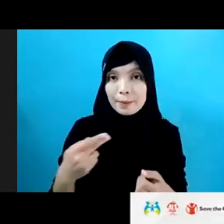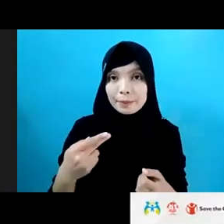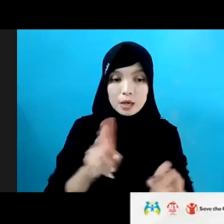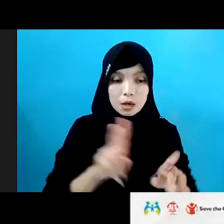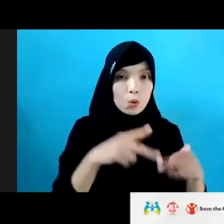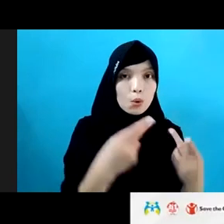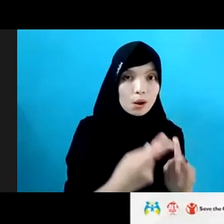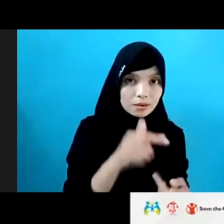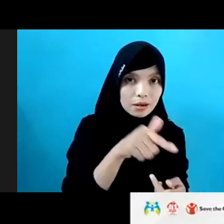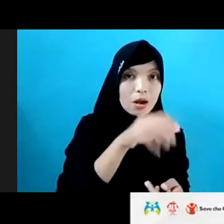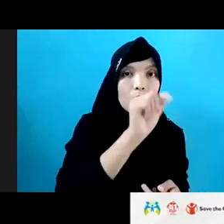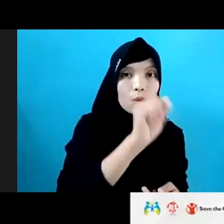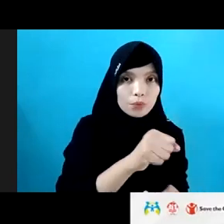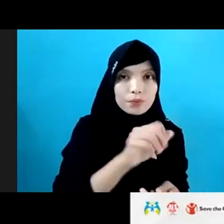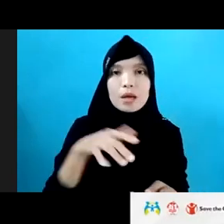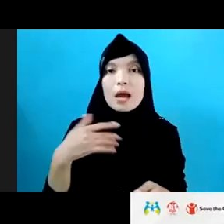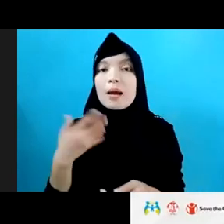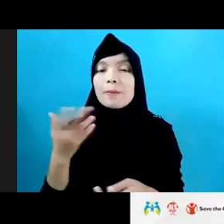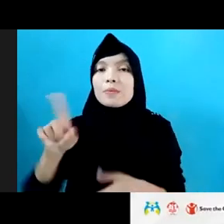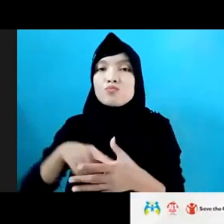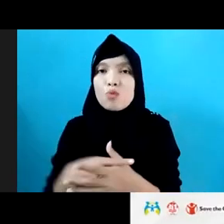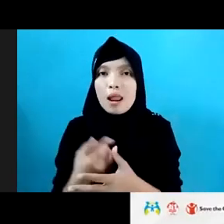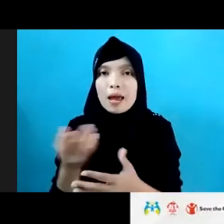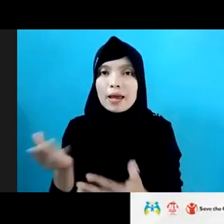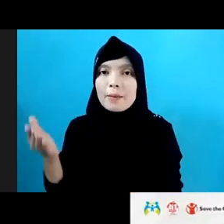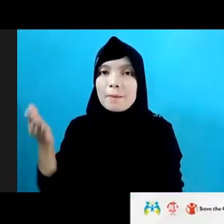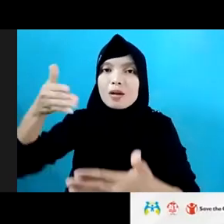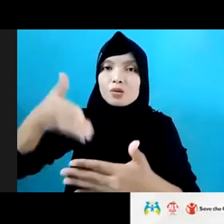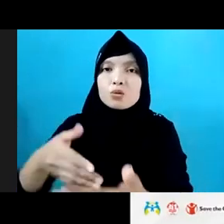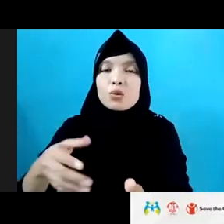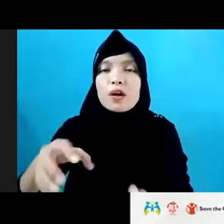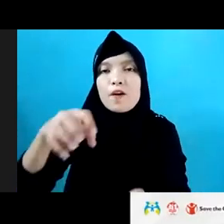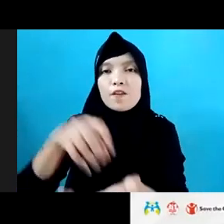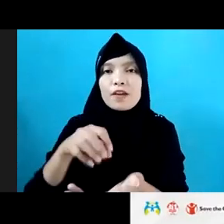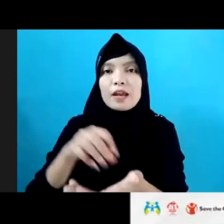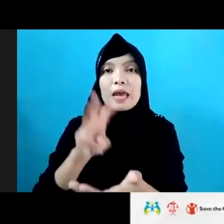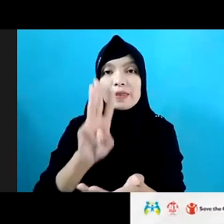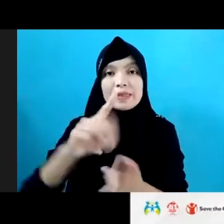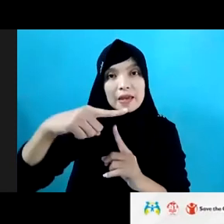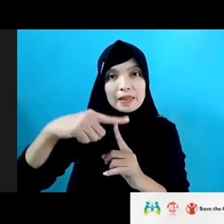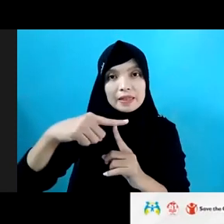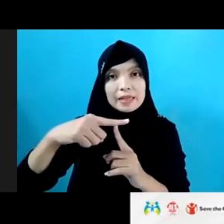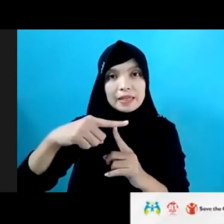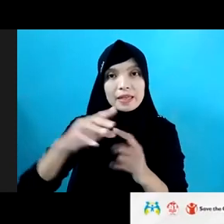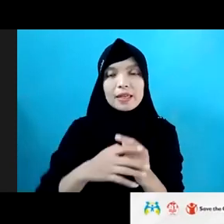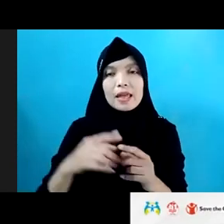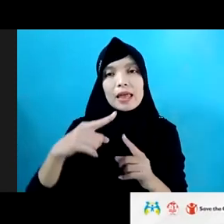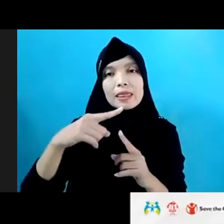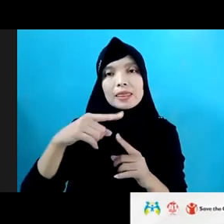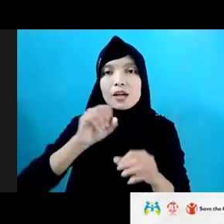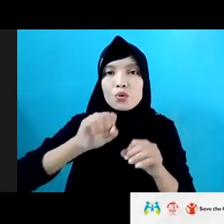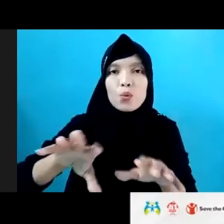saat ini kami mulai juga masuk ke wilayah-wilayah 3T, terluar, terpinggir,